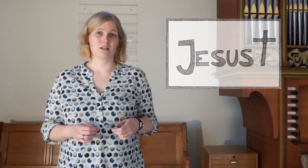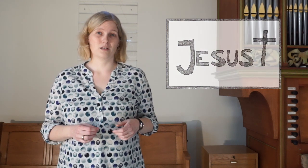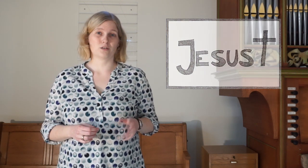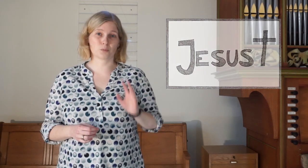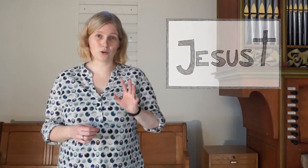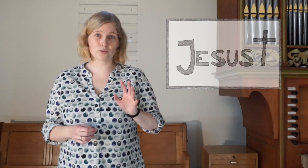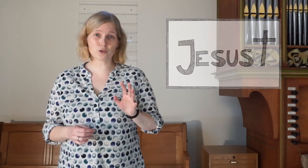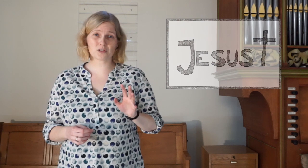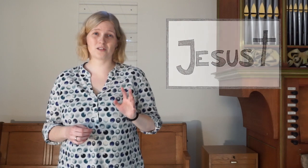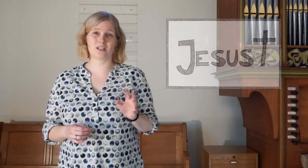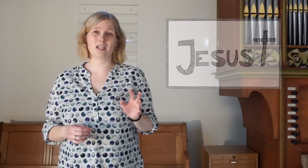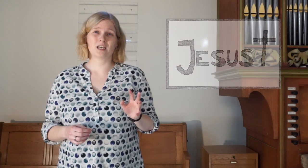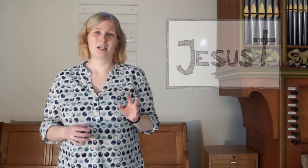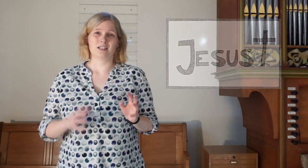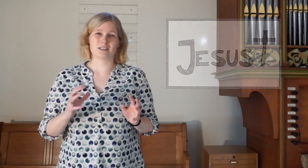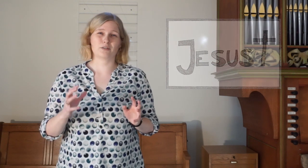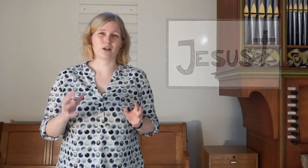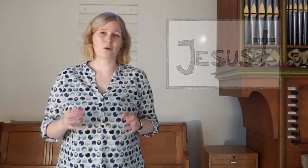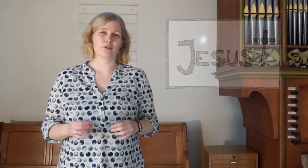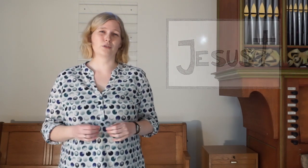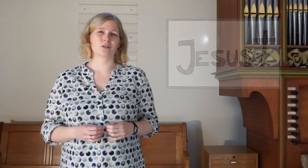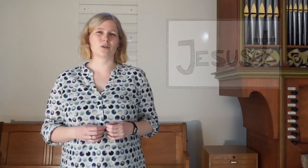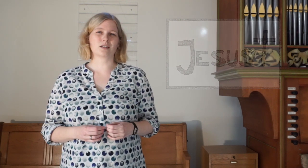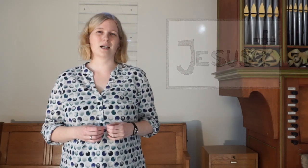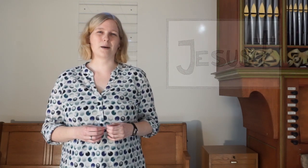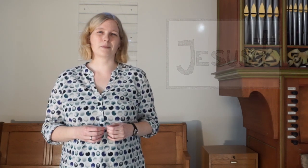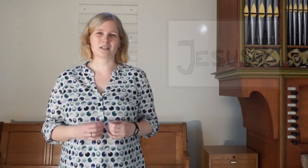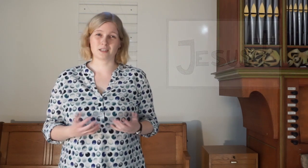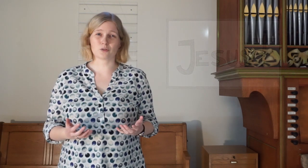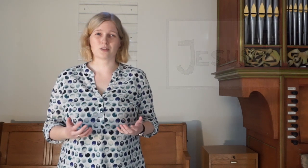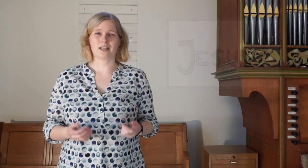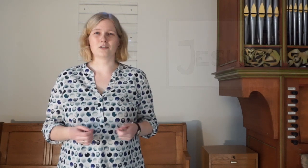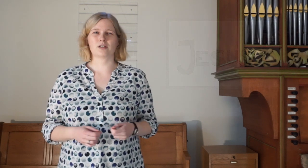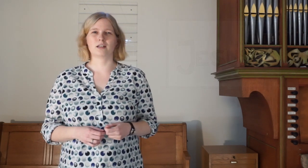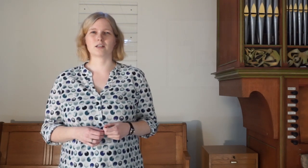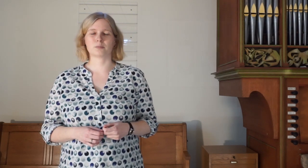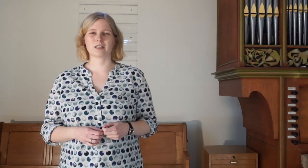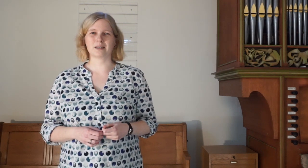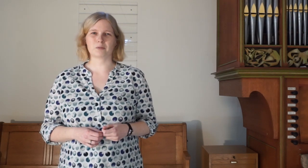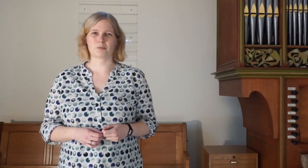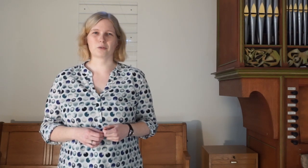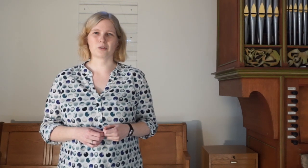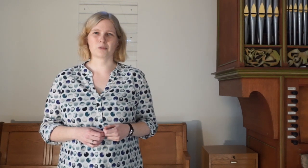Zum Glück wussten sie, dass die Frauen dafür gesorgt haben, dass Jesus ein anständiges Begräbnis bekommt.